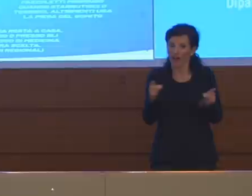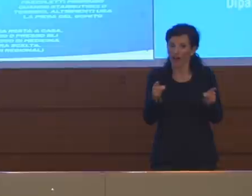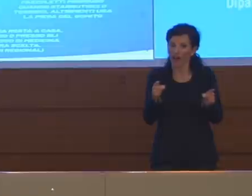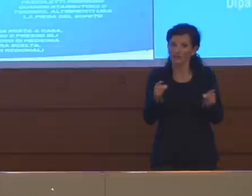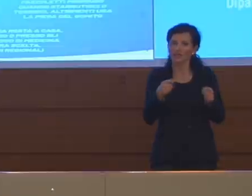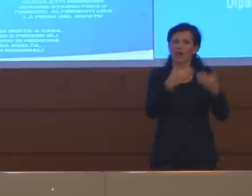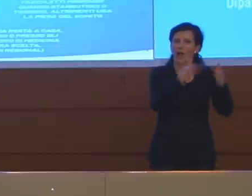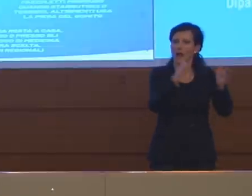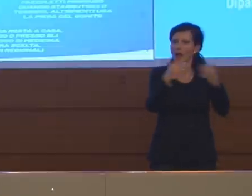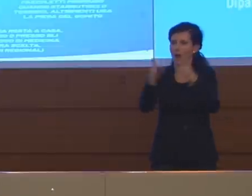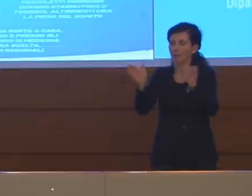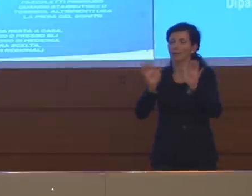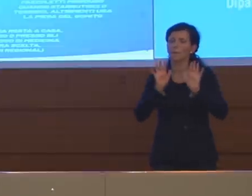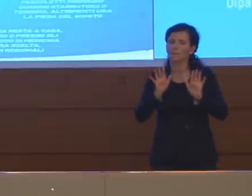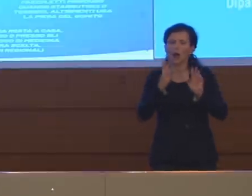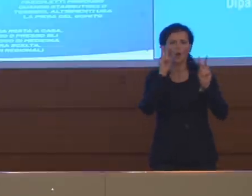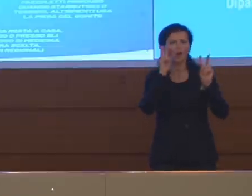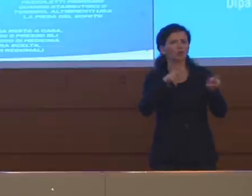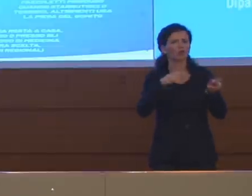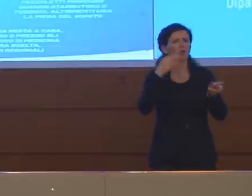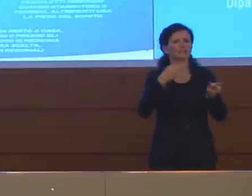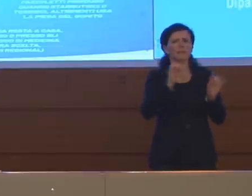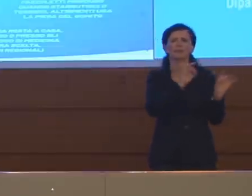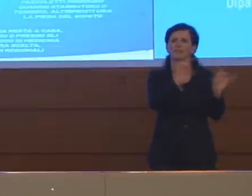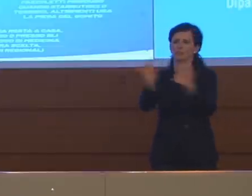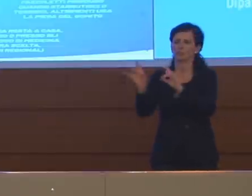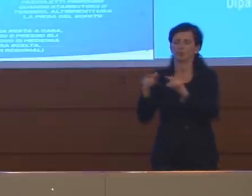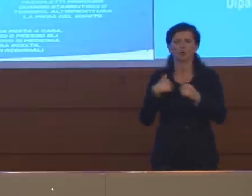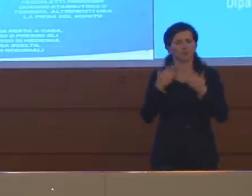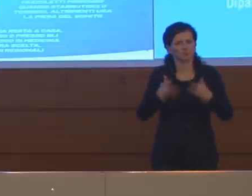la diffusione dell'infezione. Io mi fermerei qui.